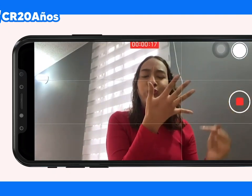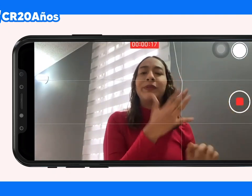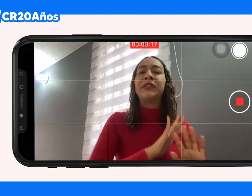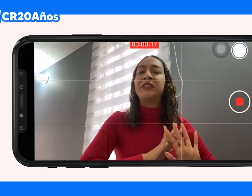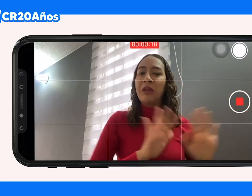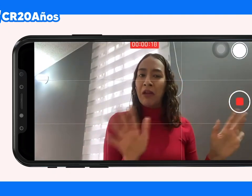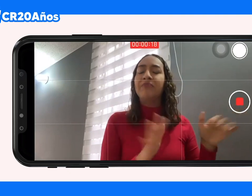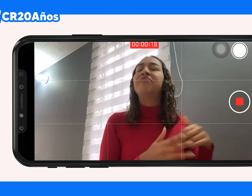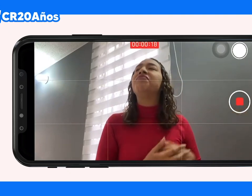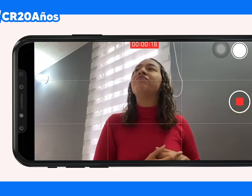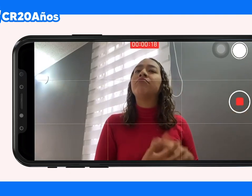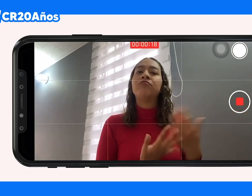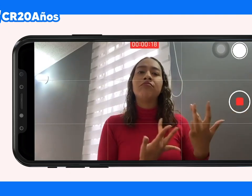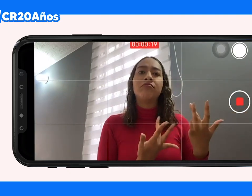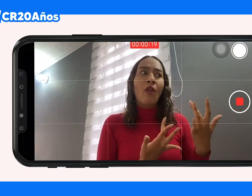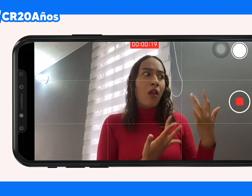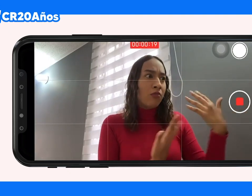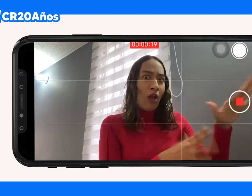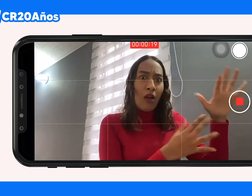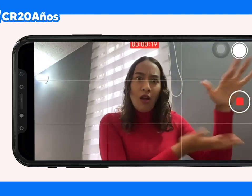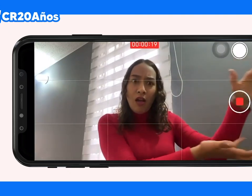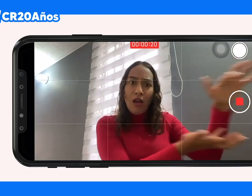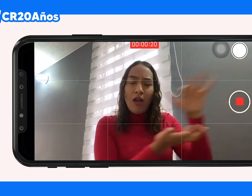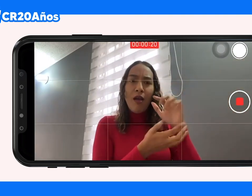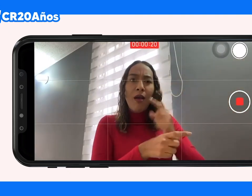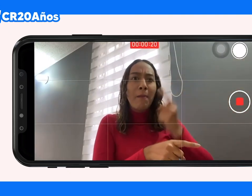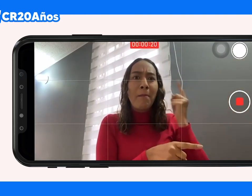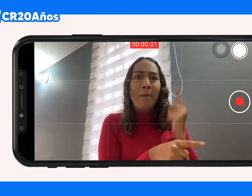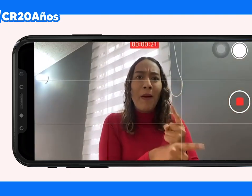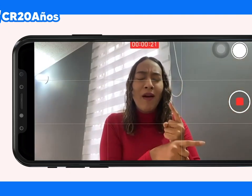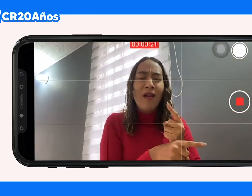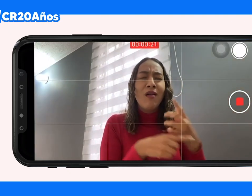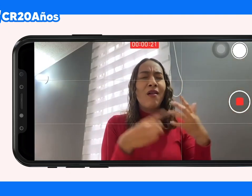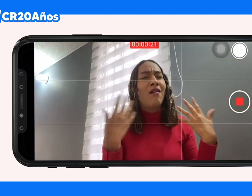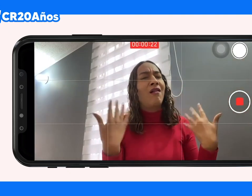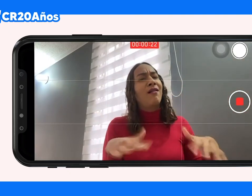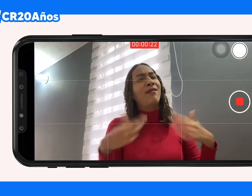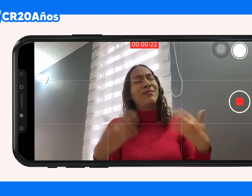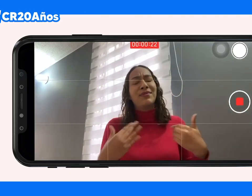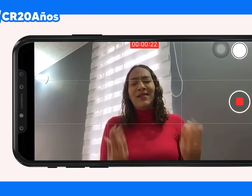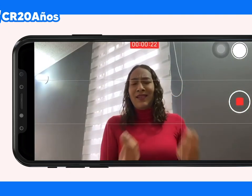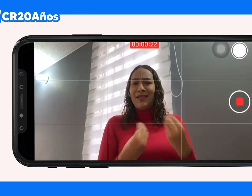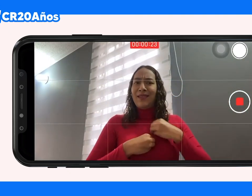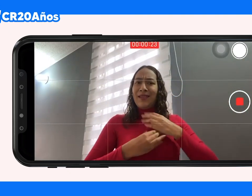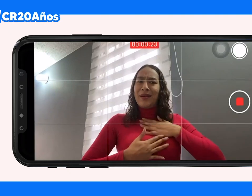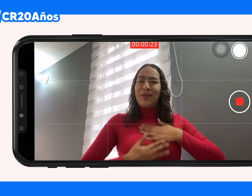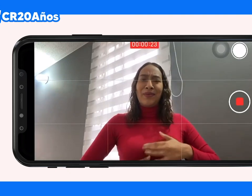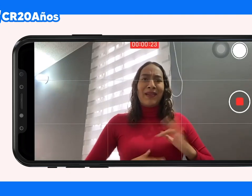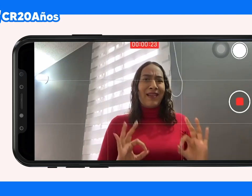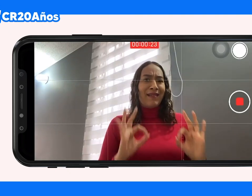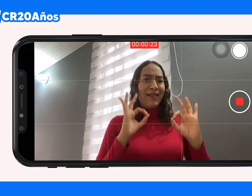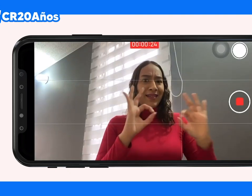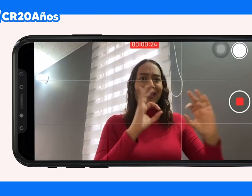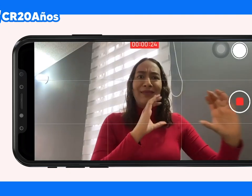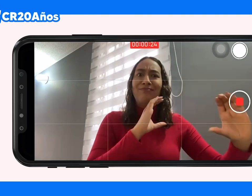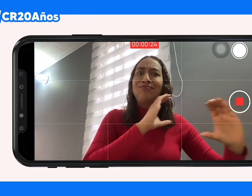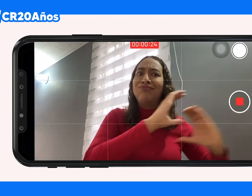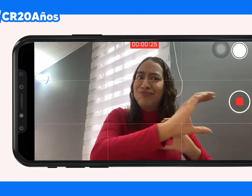domicilio a través de la campaña de relevo de llamadas y me traen la comida de manera inmediata. Realmente es un servicio de